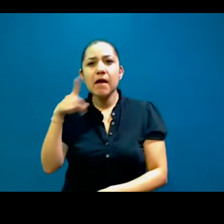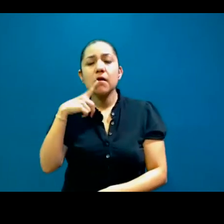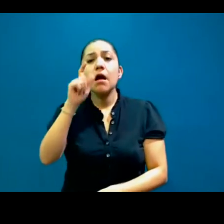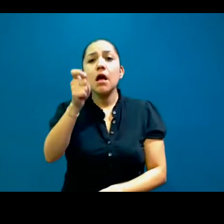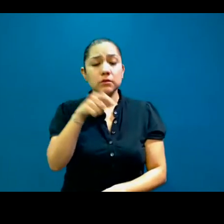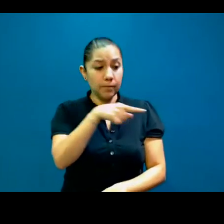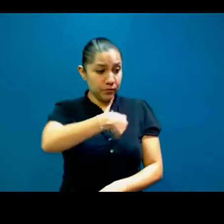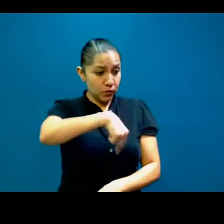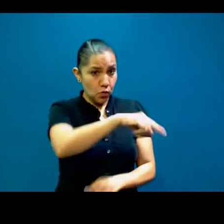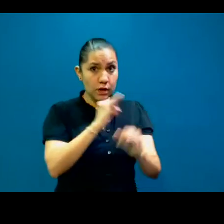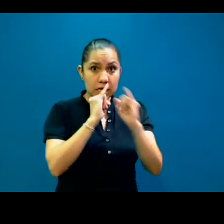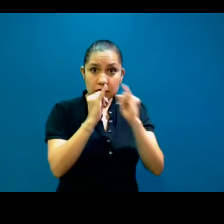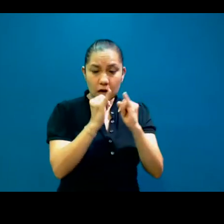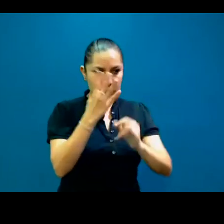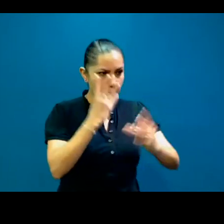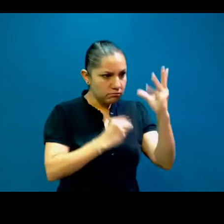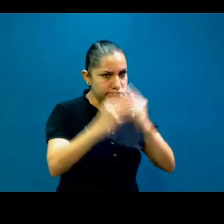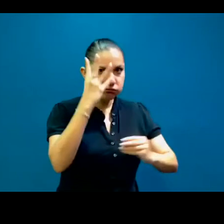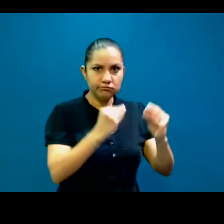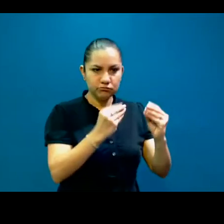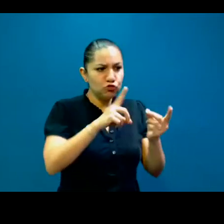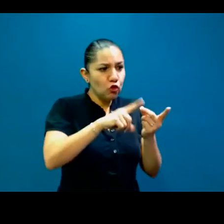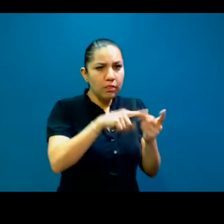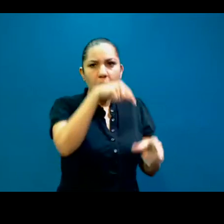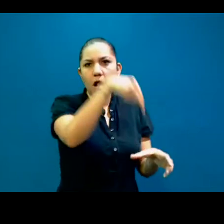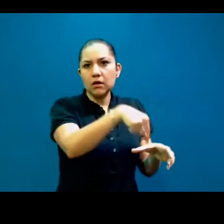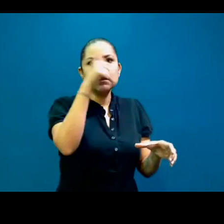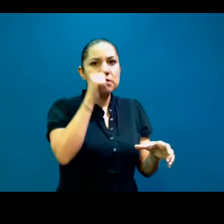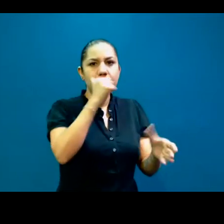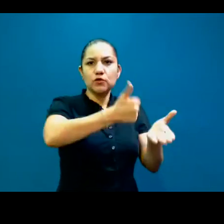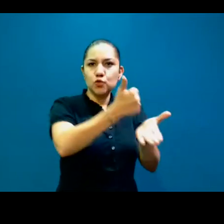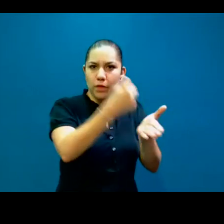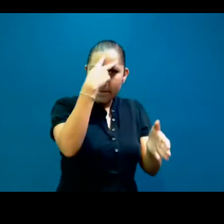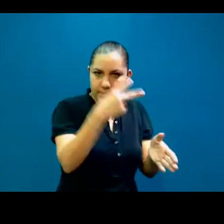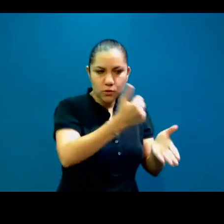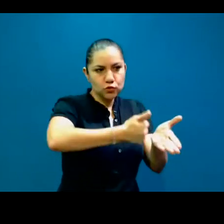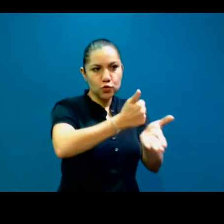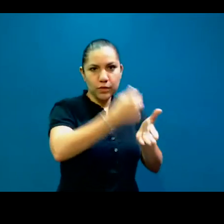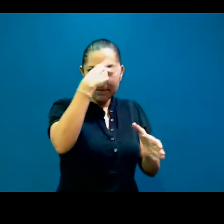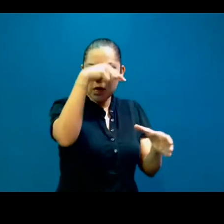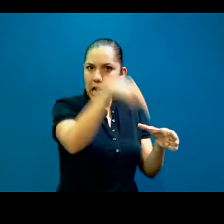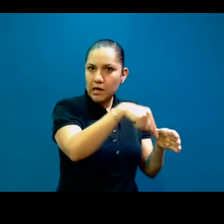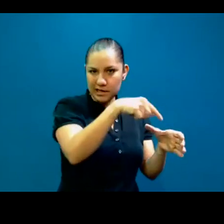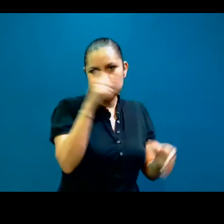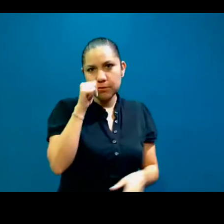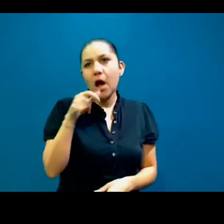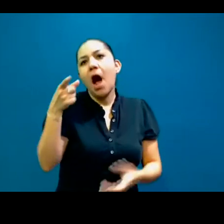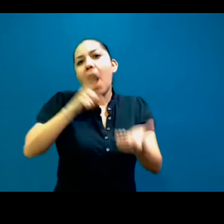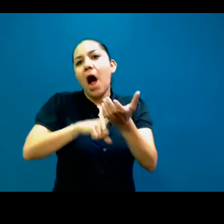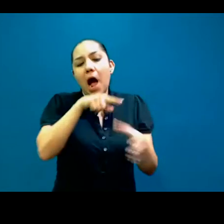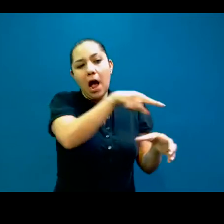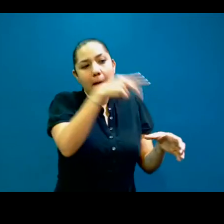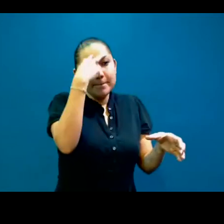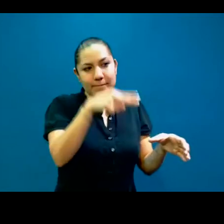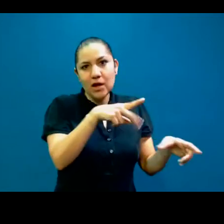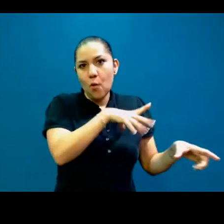formación de los intérpretes está muy centralizada en la capital de México, ¿no? Entonces siempre es la queja, es que allá en México sí tienen y allá va México,